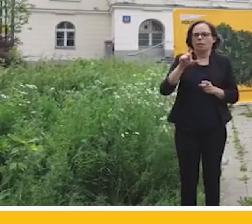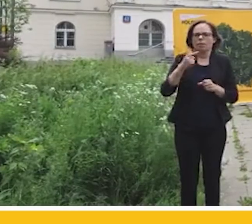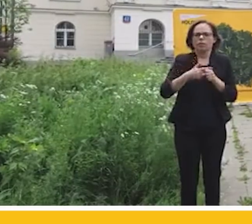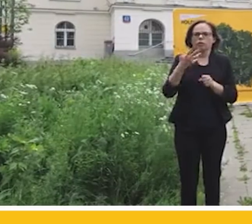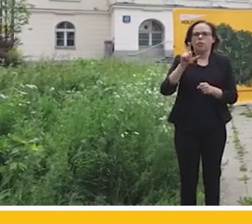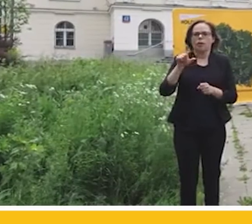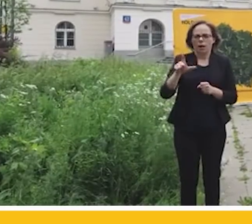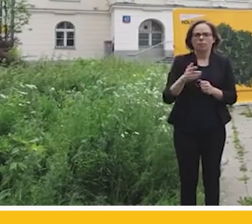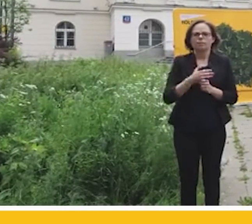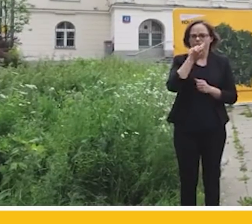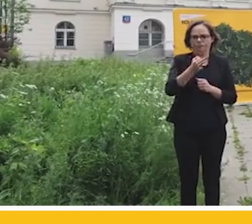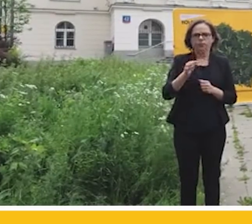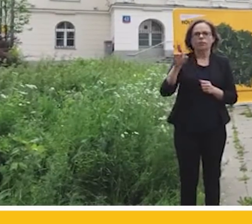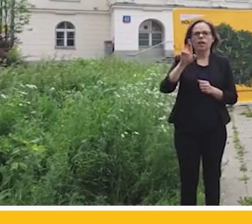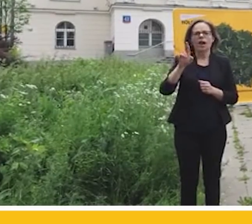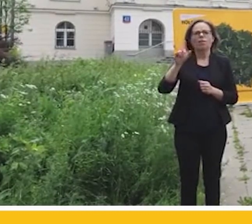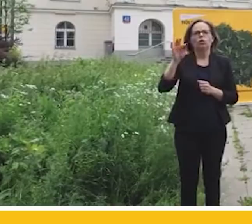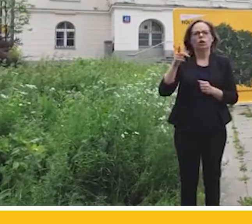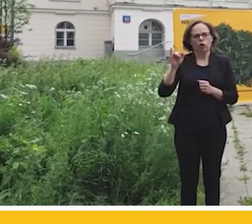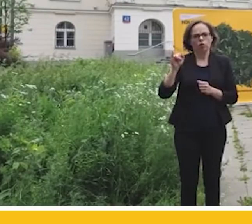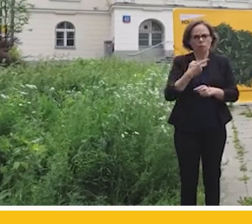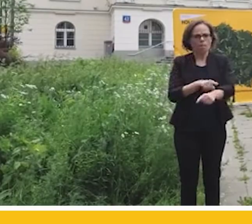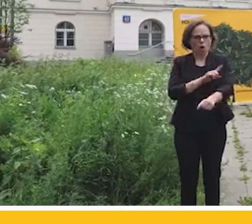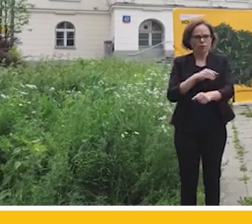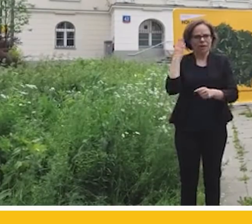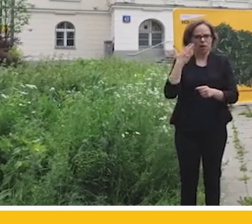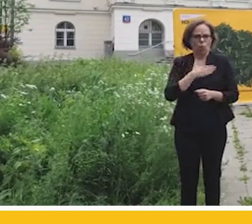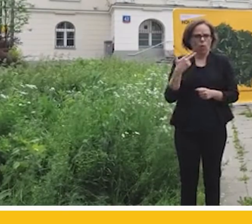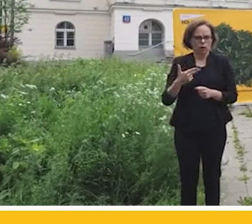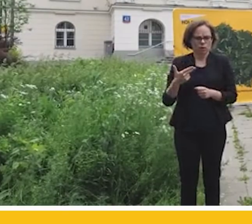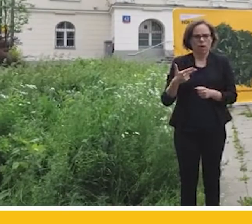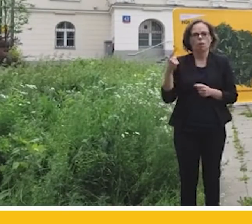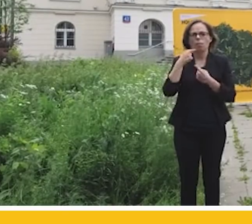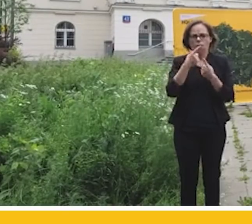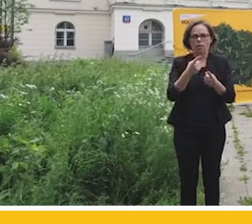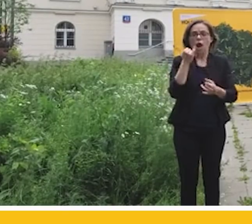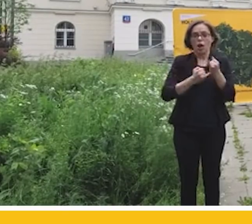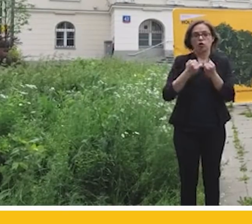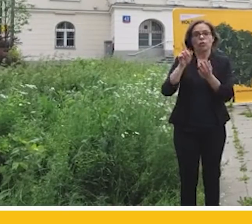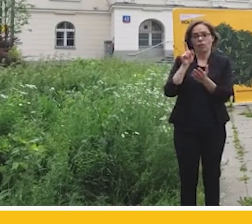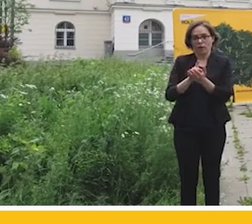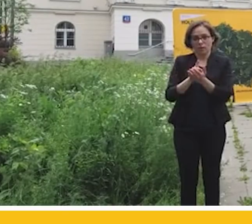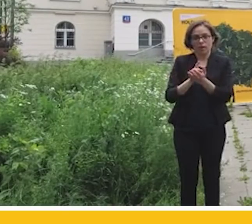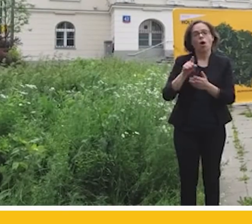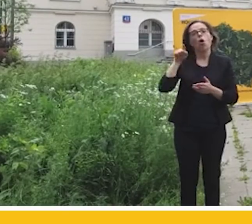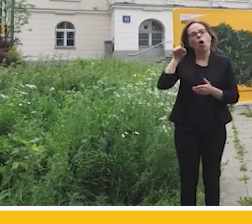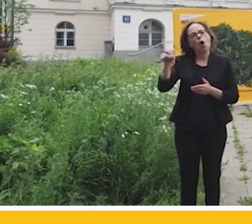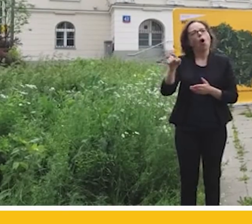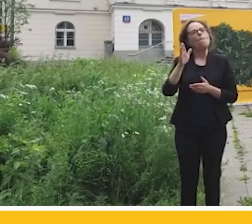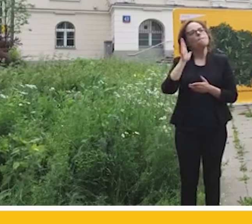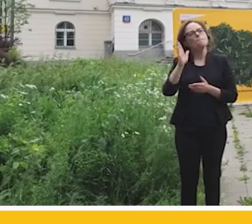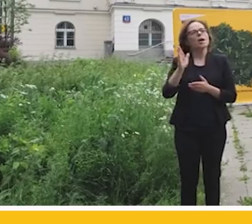Rafał Trzaskowski w Poznaniu w weekend zapewnił, że jeżeli wygra nie będzie prezydentem